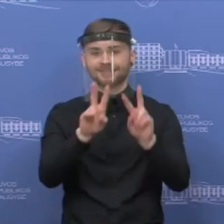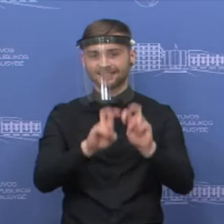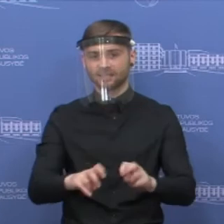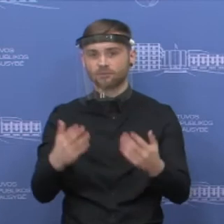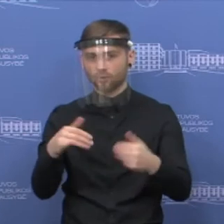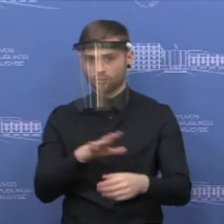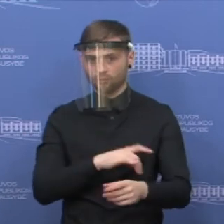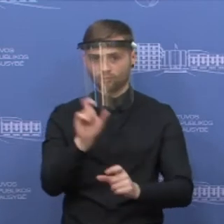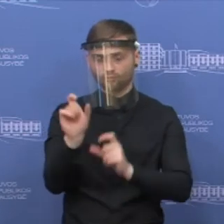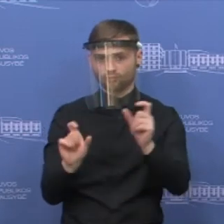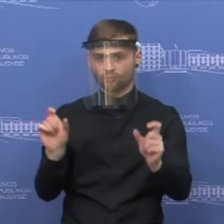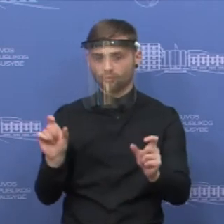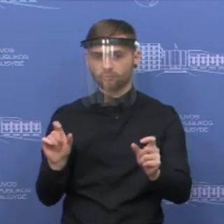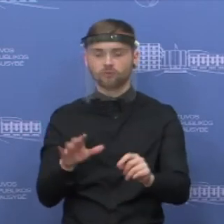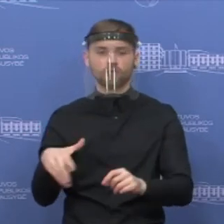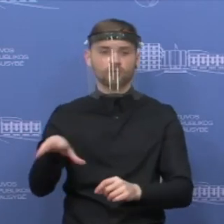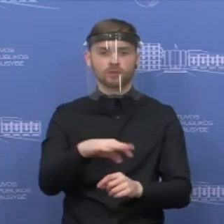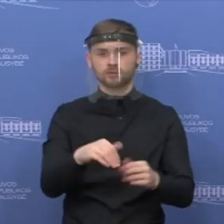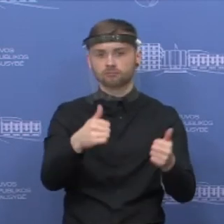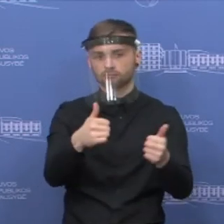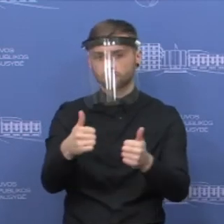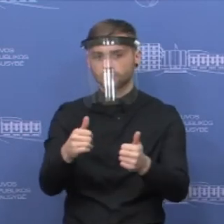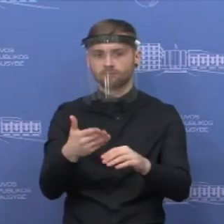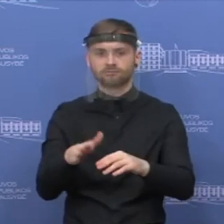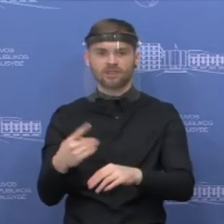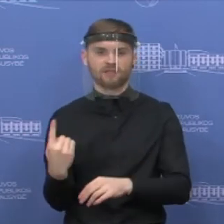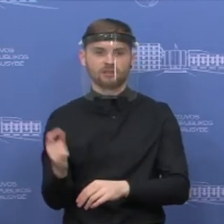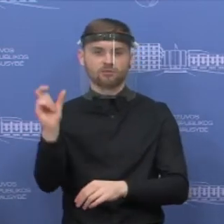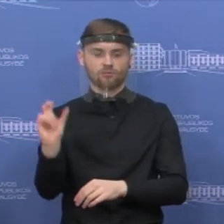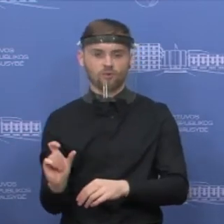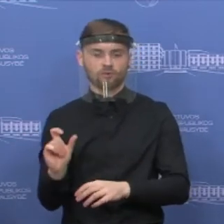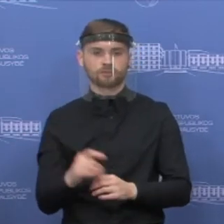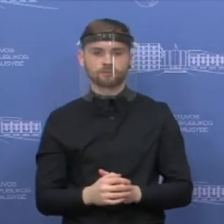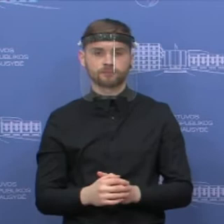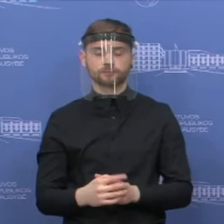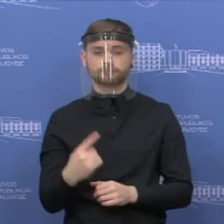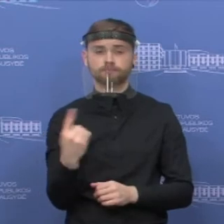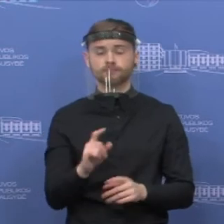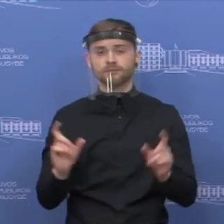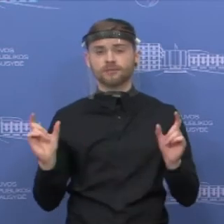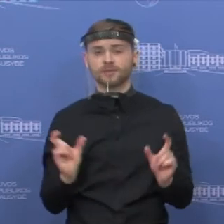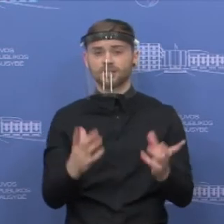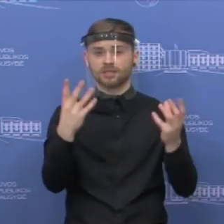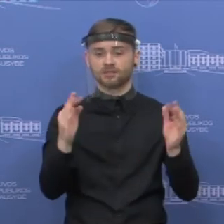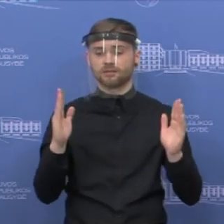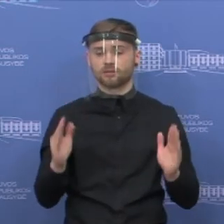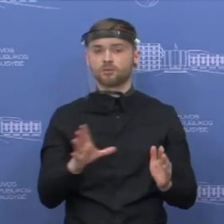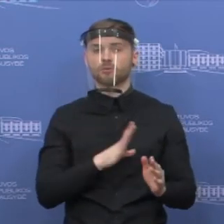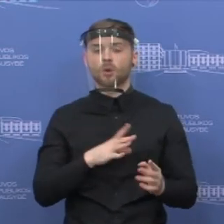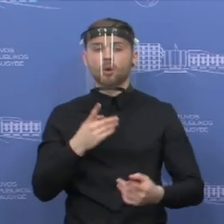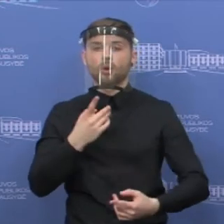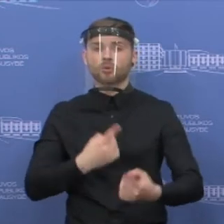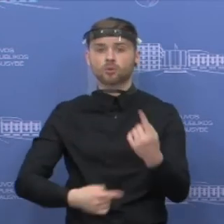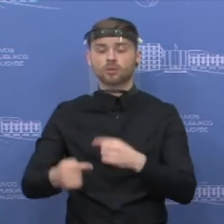Tai jie visi buvo neigiami, išskirus vieno. Tai pirmomis karantino dienomis vienas iš mūsų pareigūnų, grįžęs